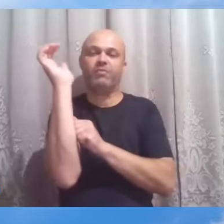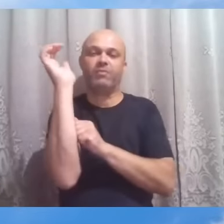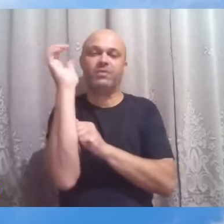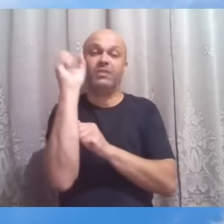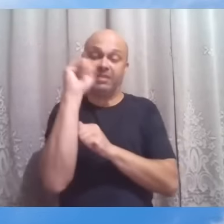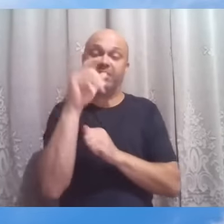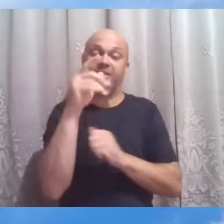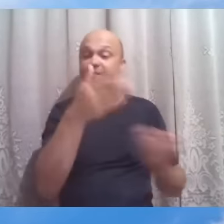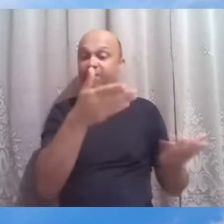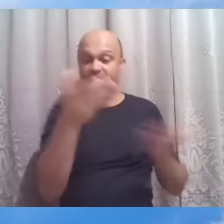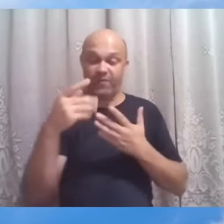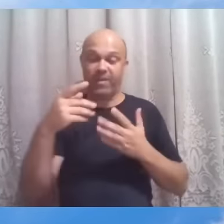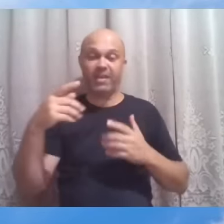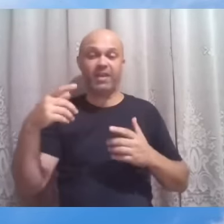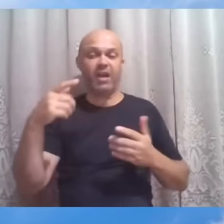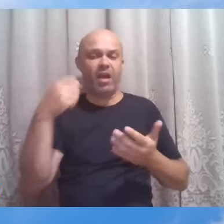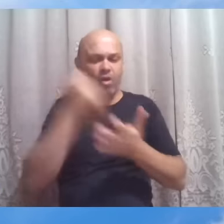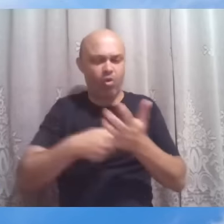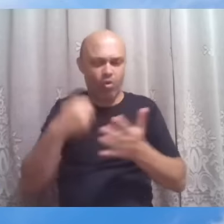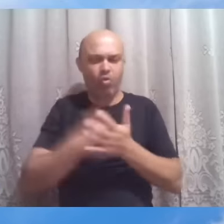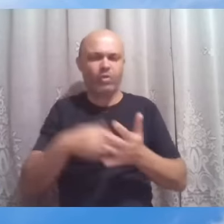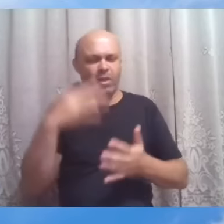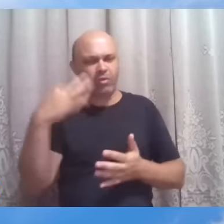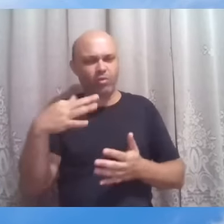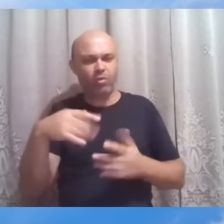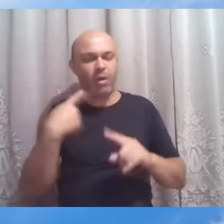pão que nós estamos tomando por pedra.